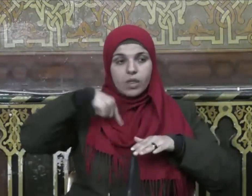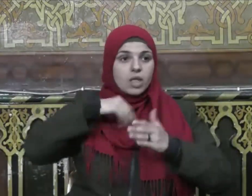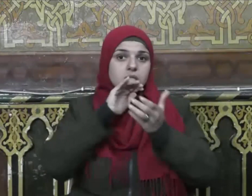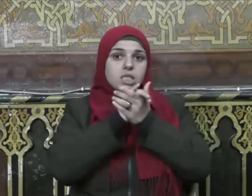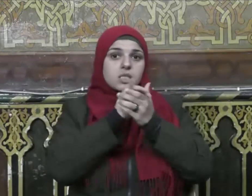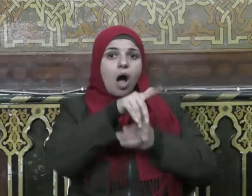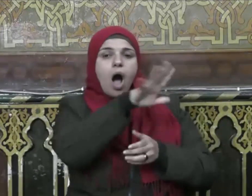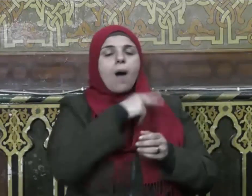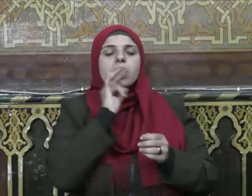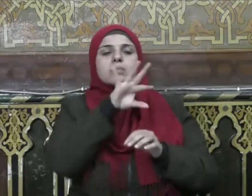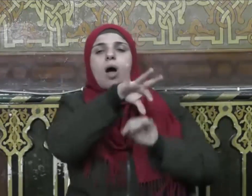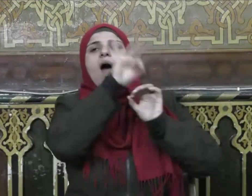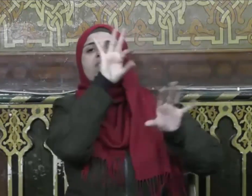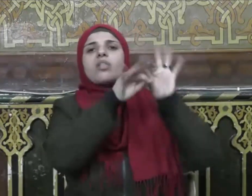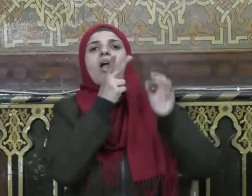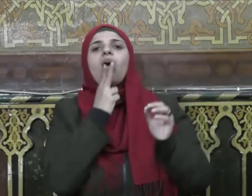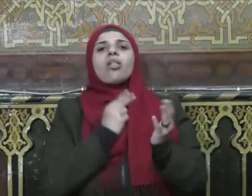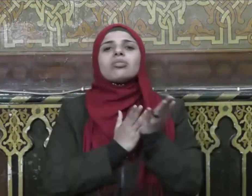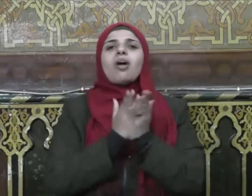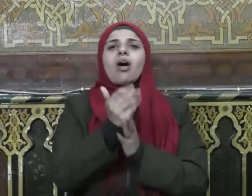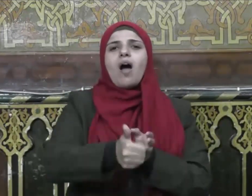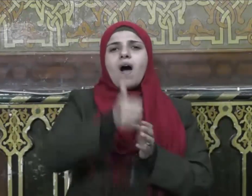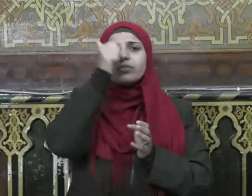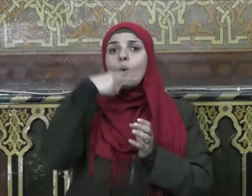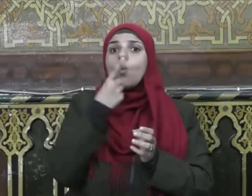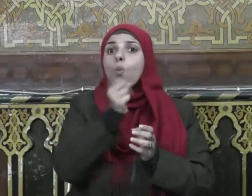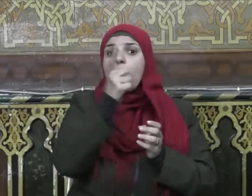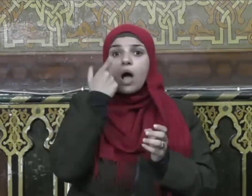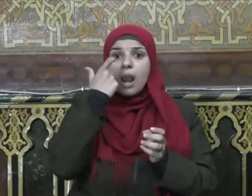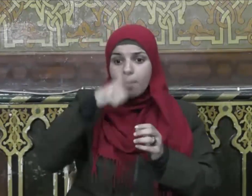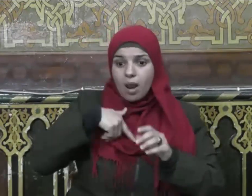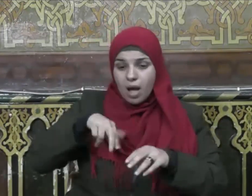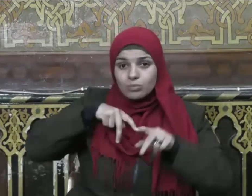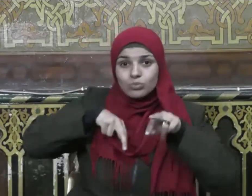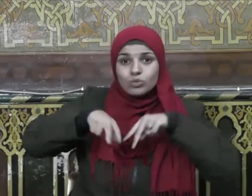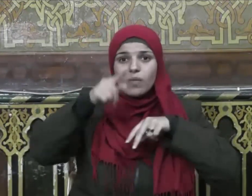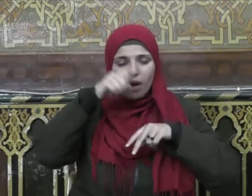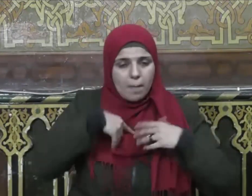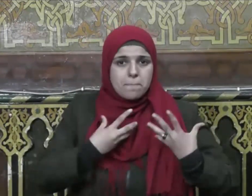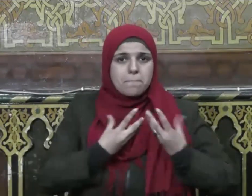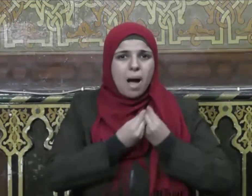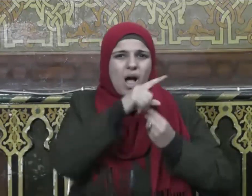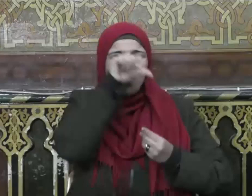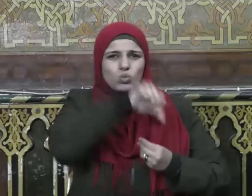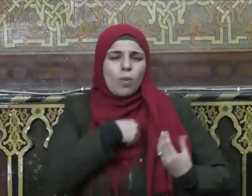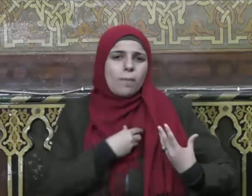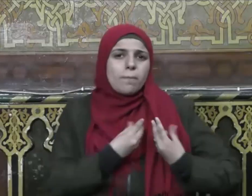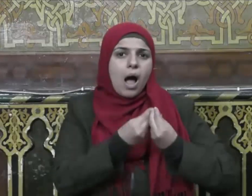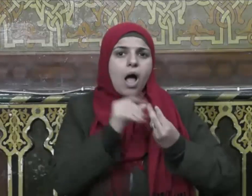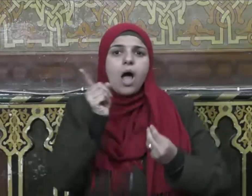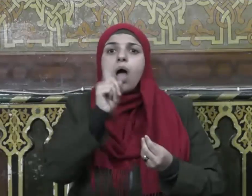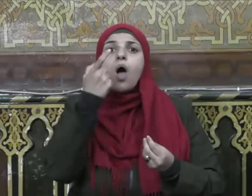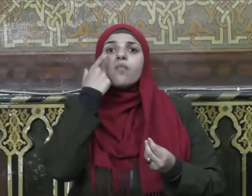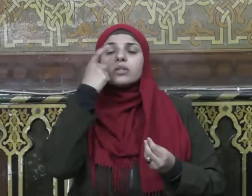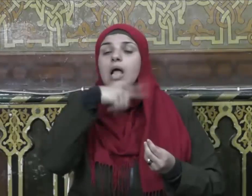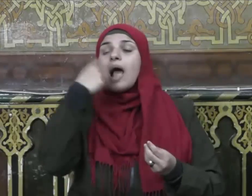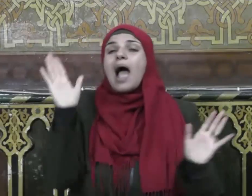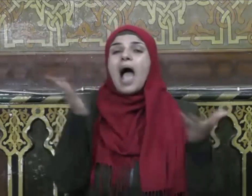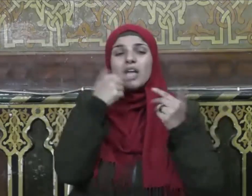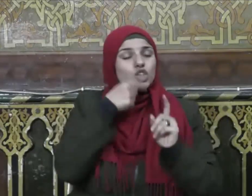خيارهم ولا تصحب الأرض فتردى مع الردي عن المرء لا تسأل وسل عن